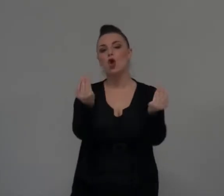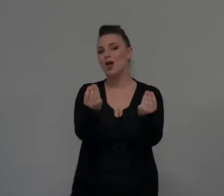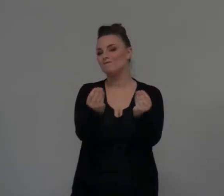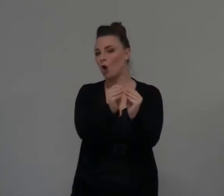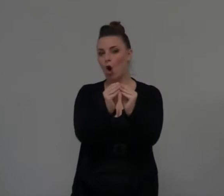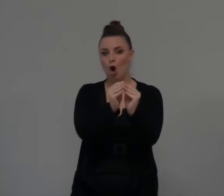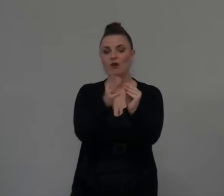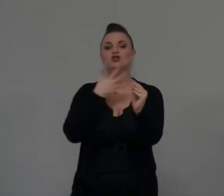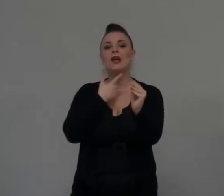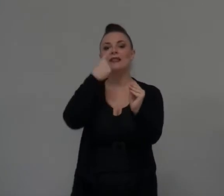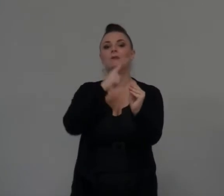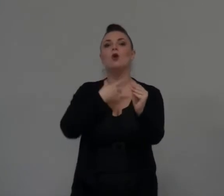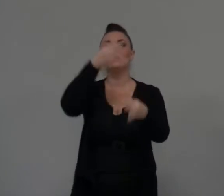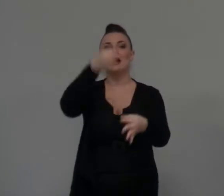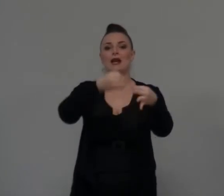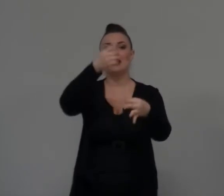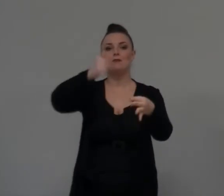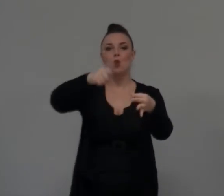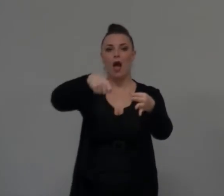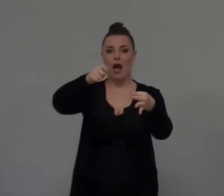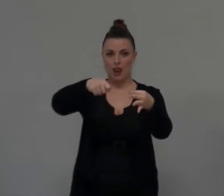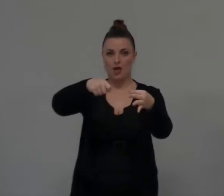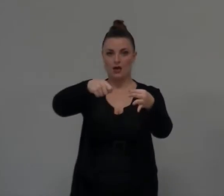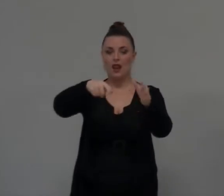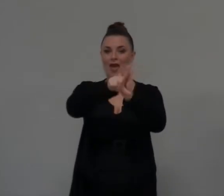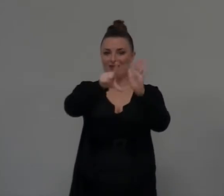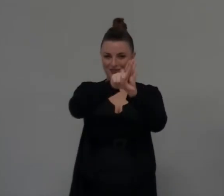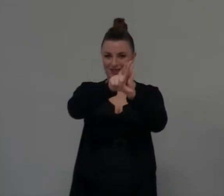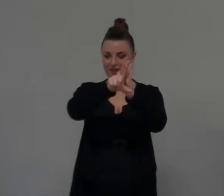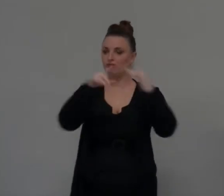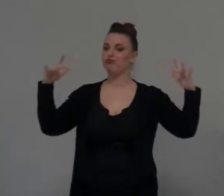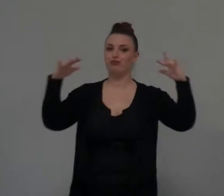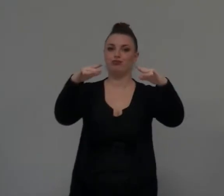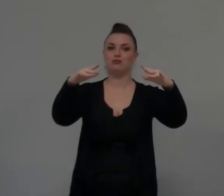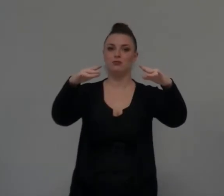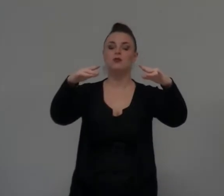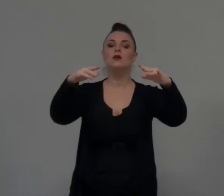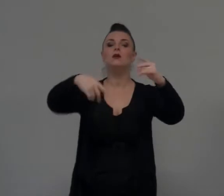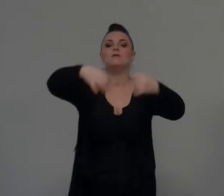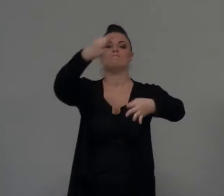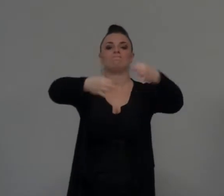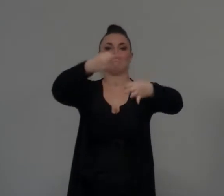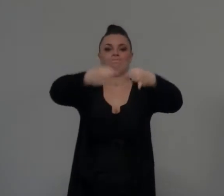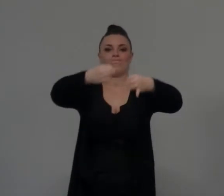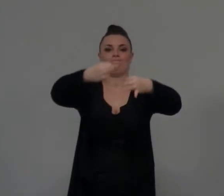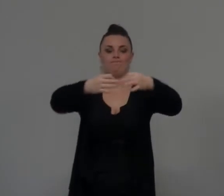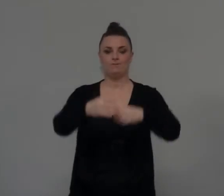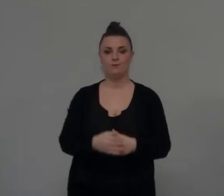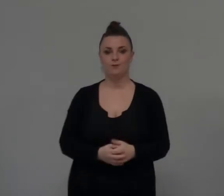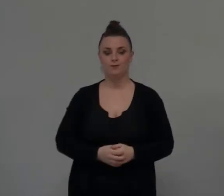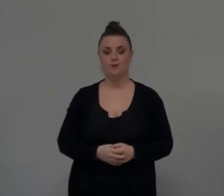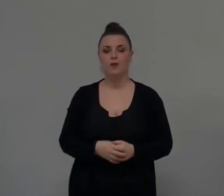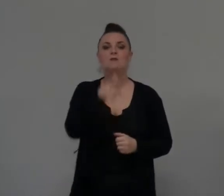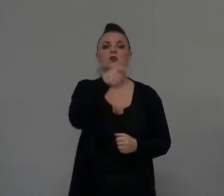processi e tutte le cose illegali. In pratica, come se si dicesse, andavano al tribunale, perché